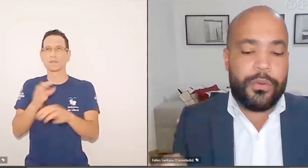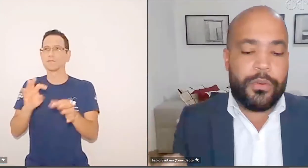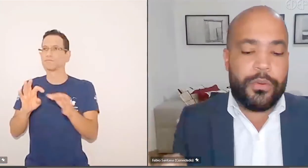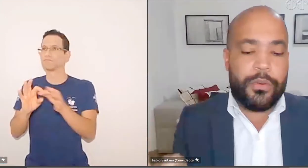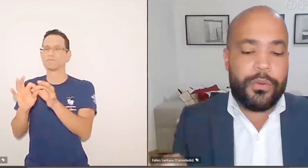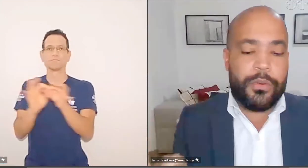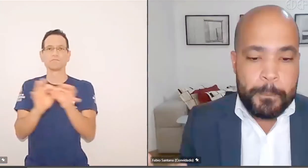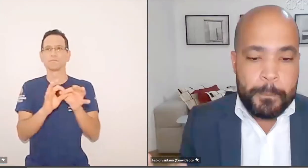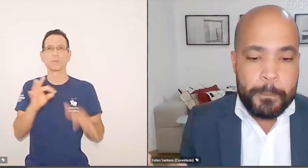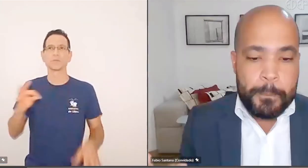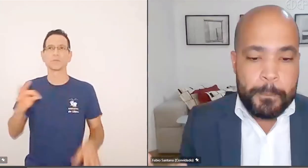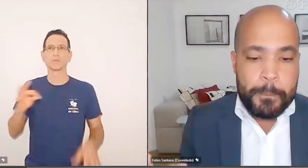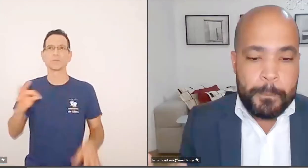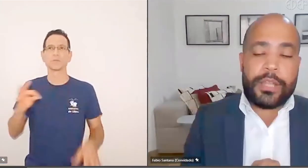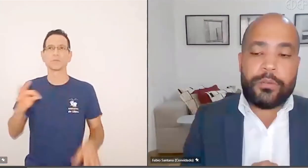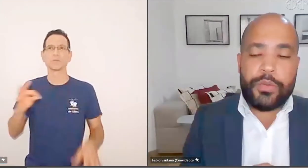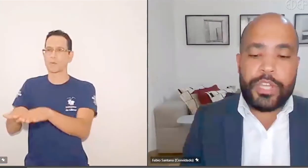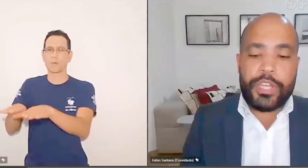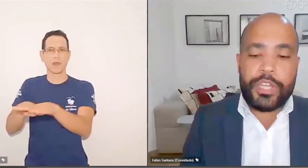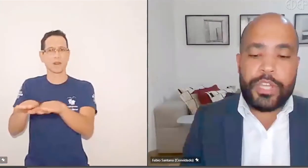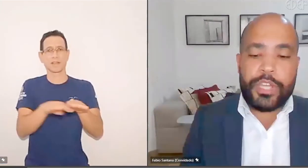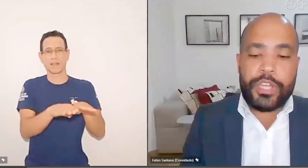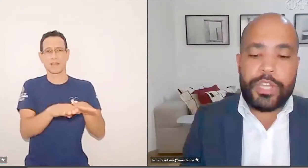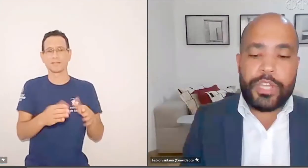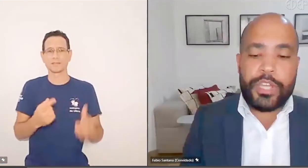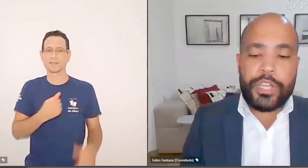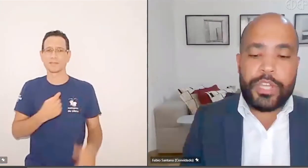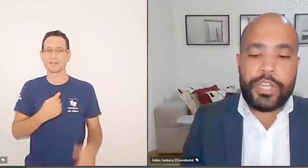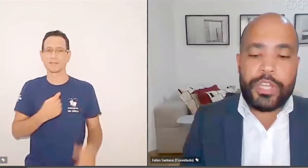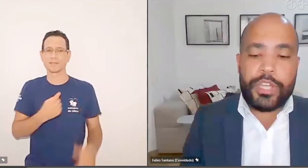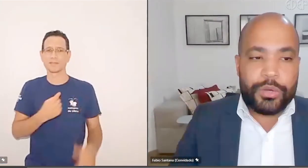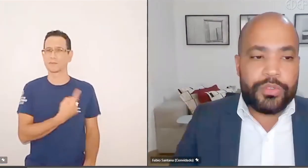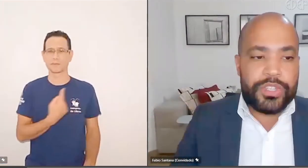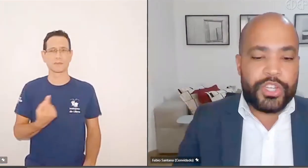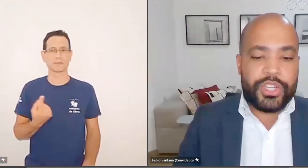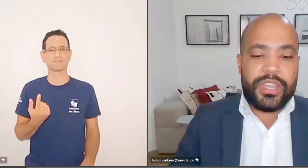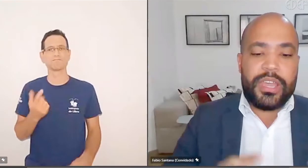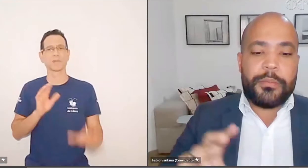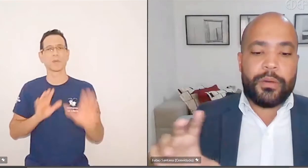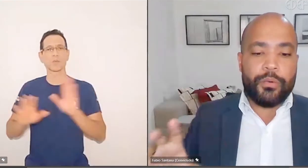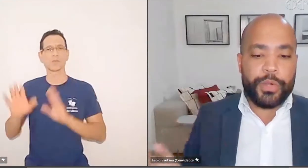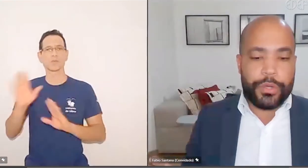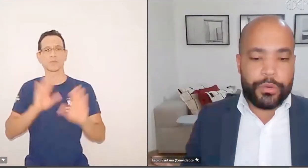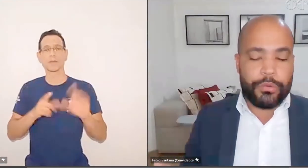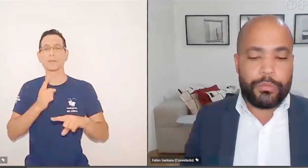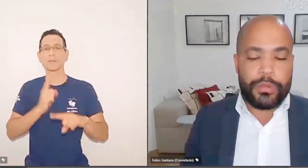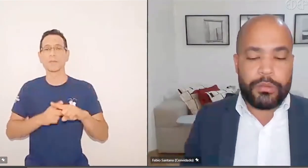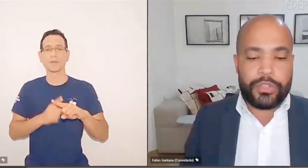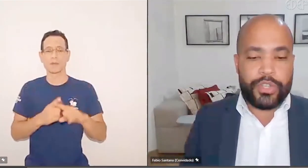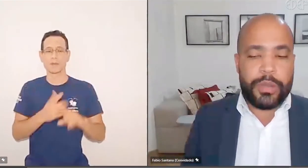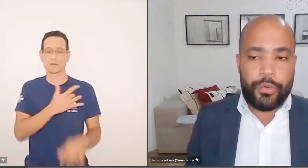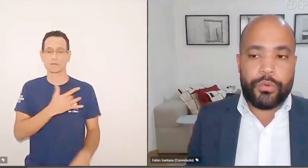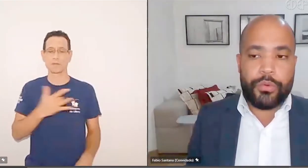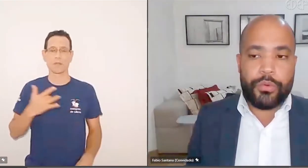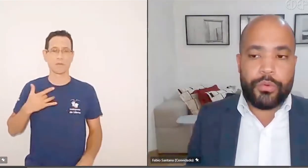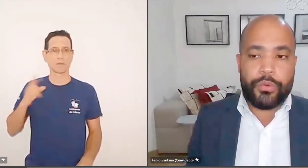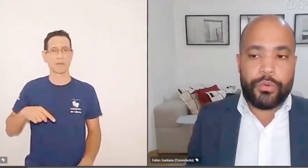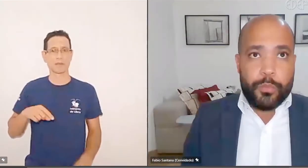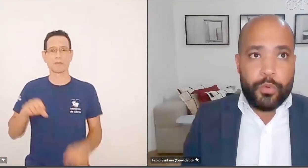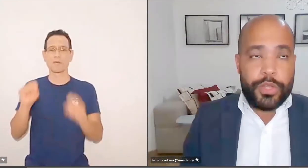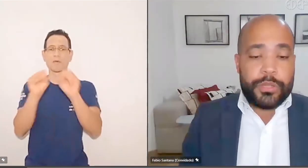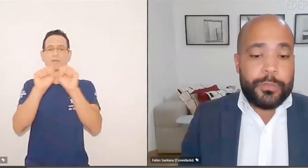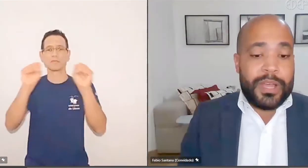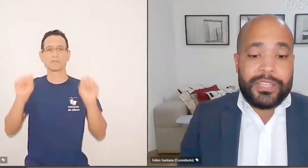e igualitário. Então, a gente tem que tomar cuidado com isso, porque a saúde é um sistema único, é um sistema único